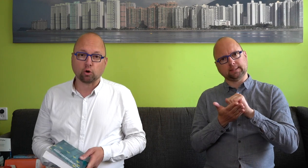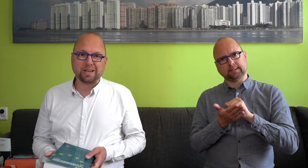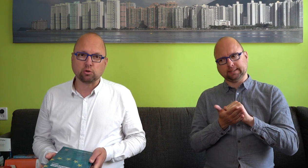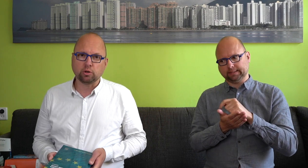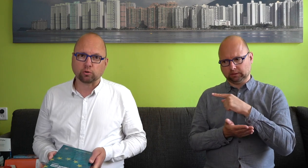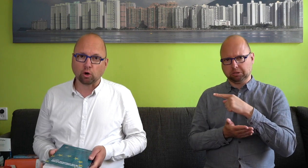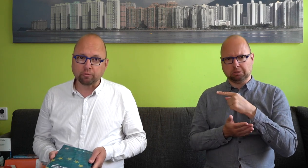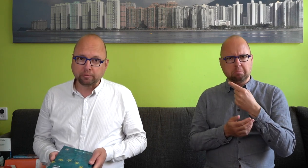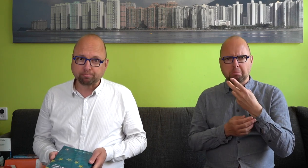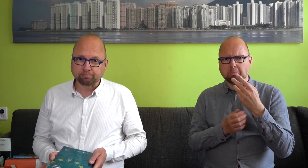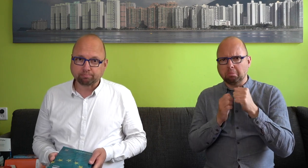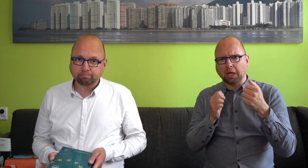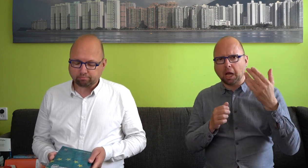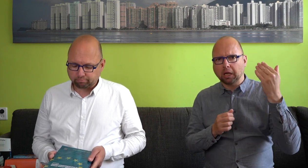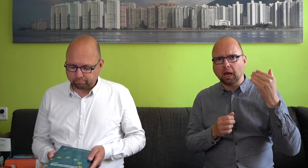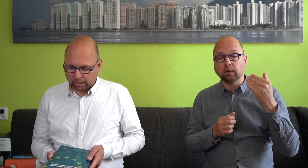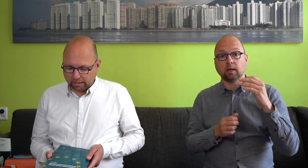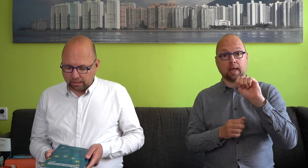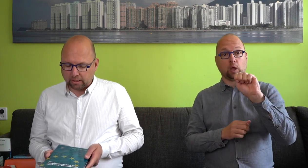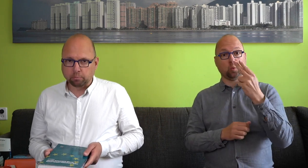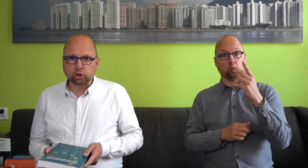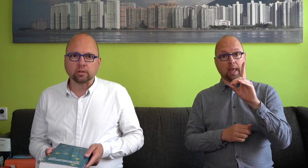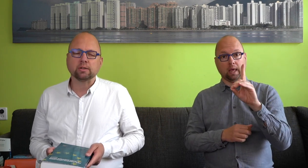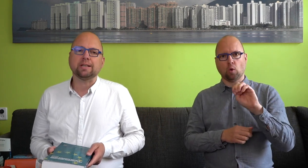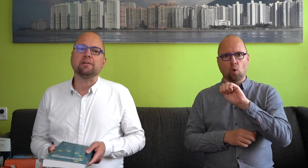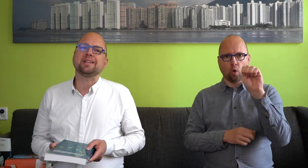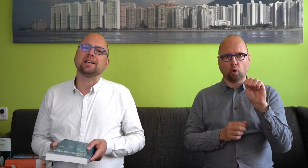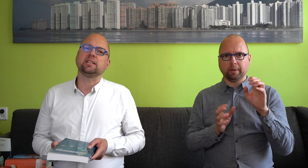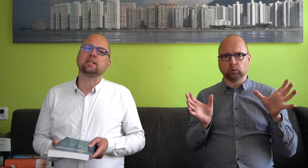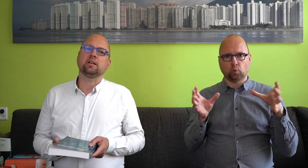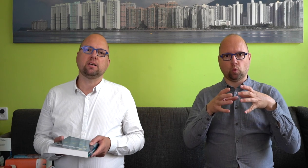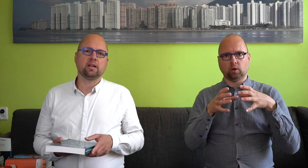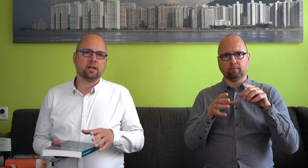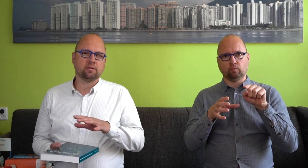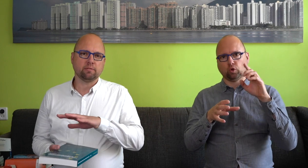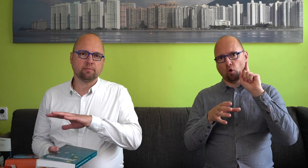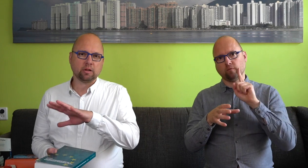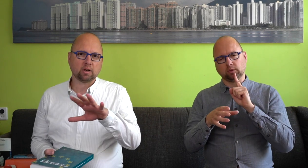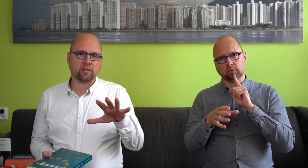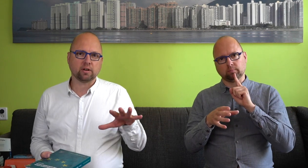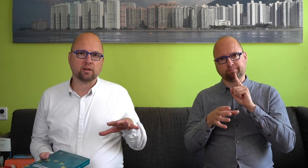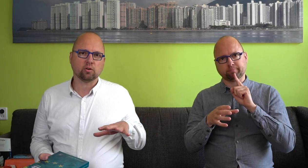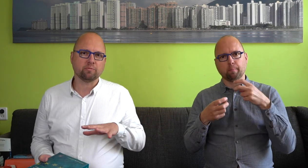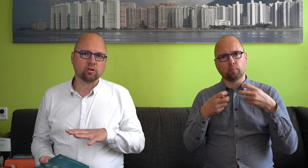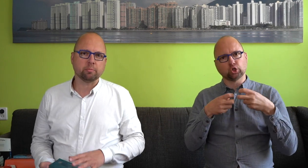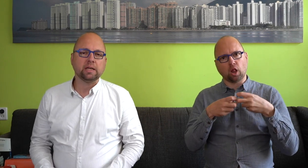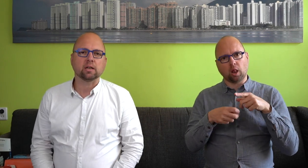Europese Unie voor Doven. In Brussel, die inventariseerde in welke landen op welke manier